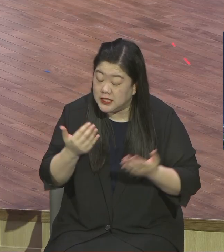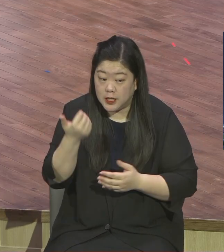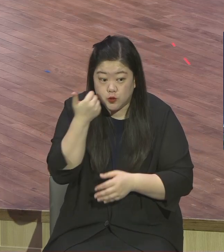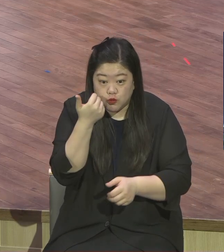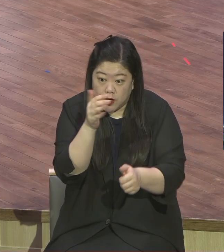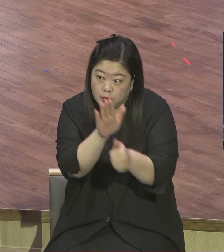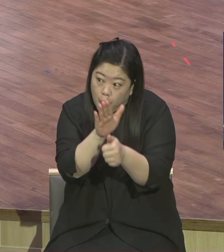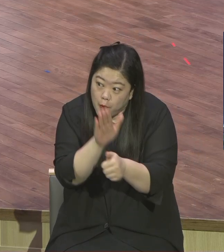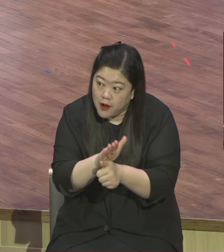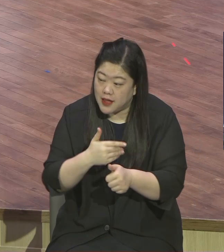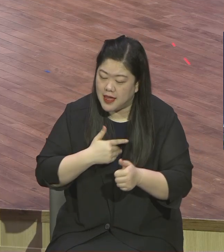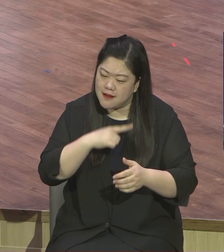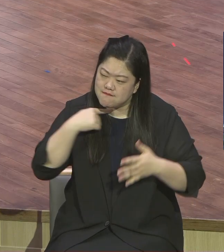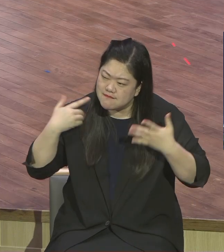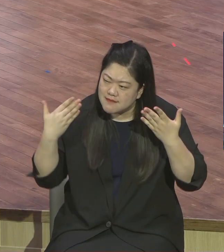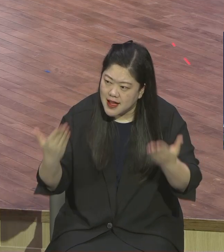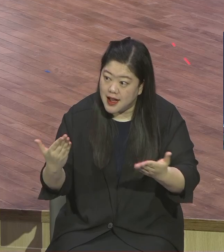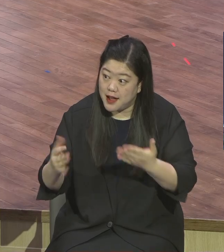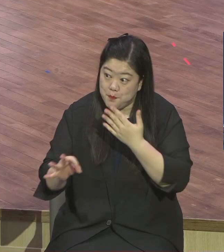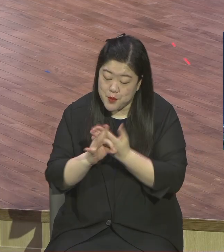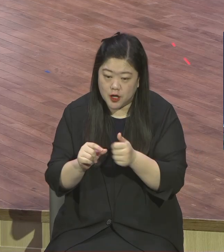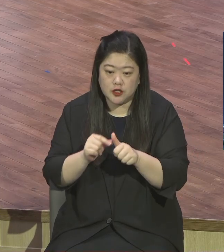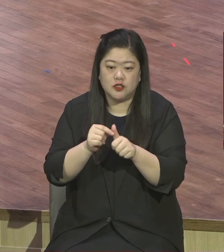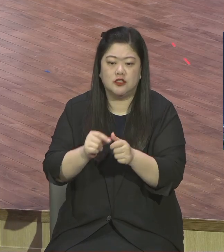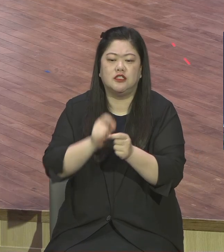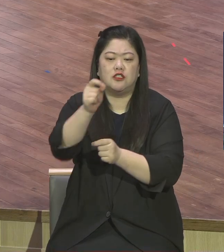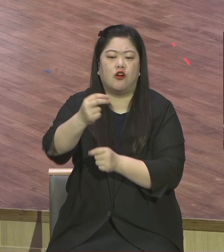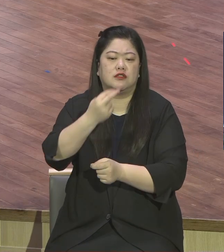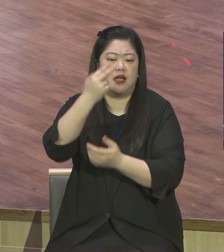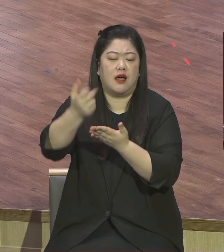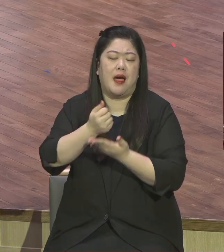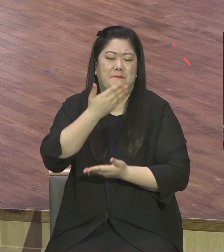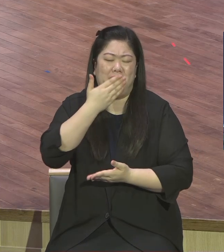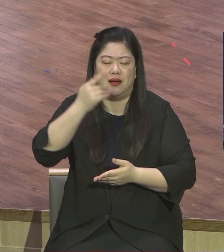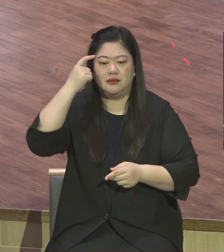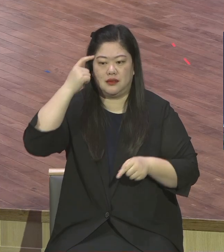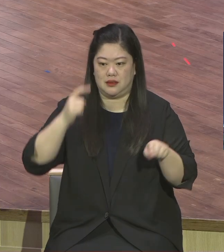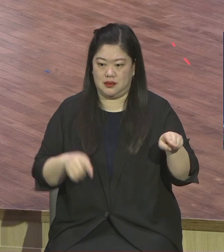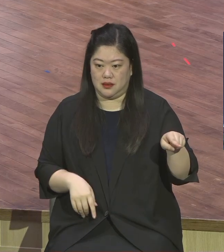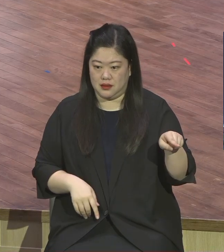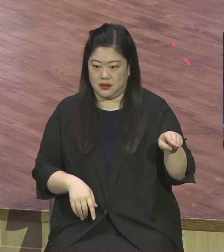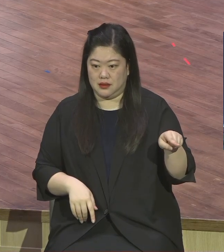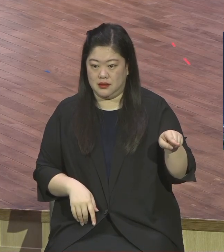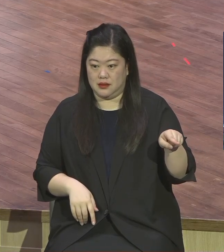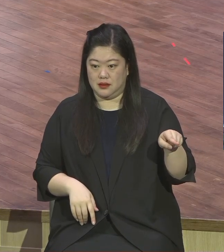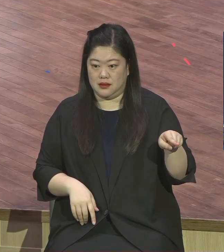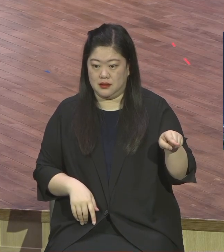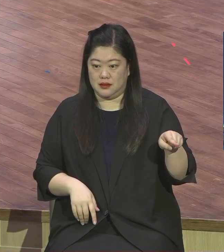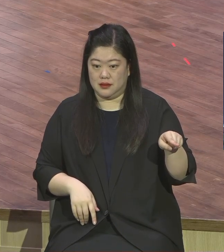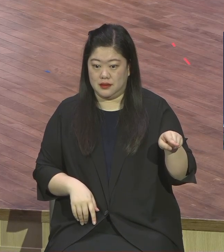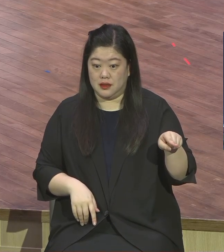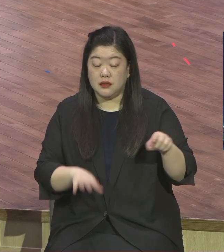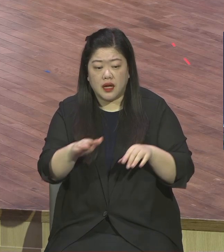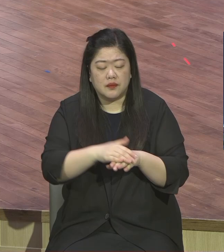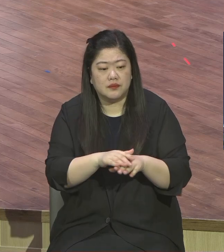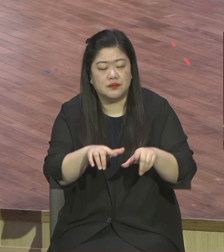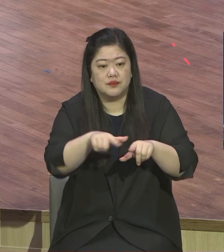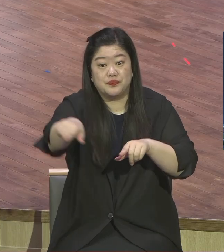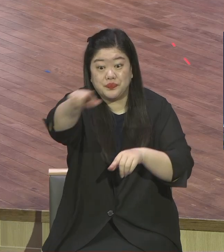이거는 뭐 이 청년의 문제뿐이 아니에요. 지금 모든 사람들이 다 그러시는 거예요. 착한 일 선한 일